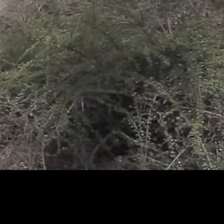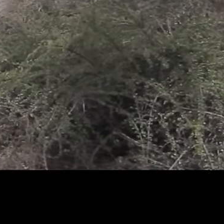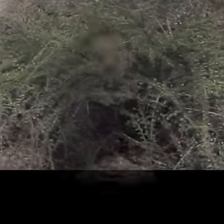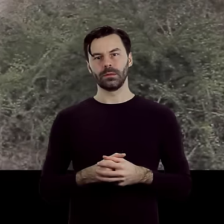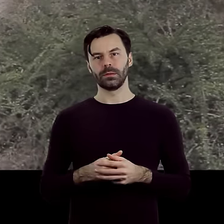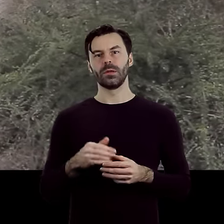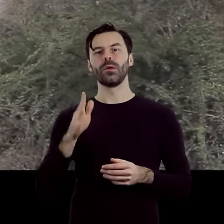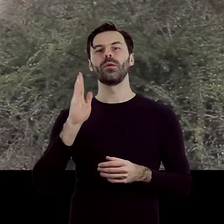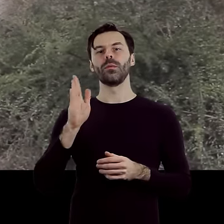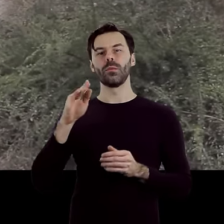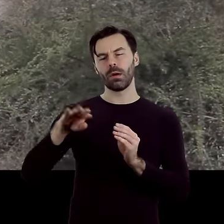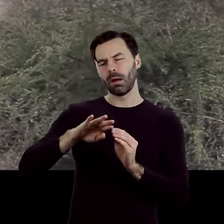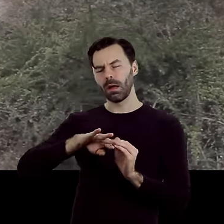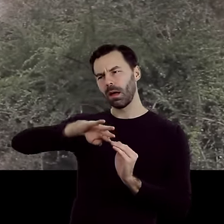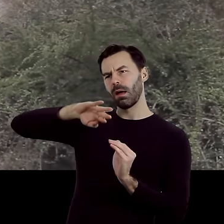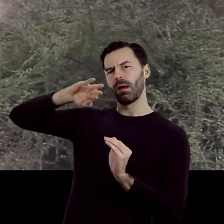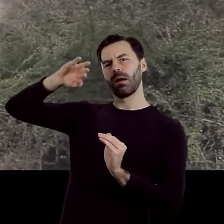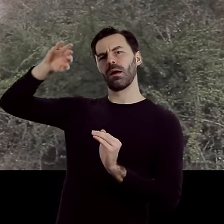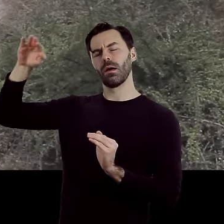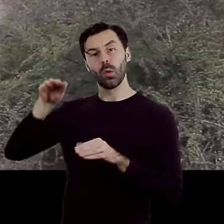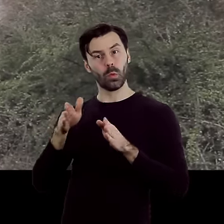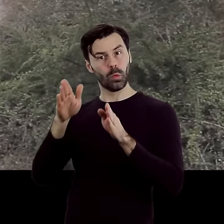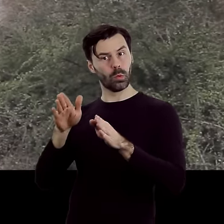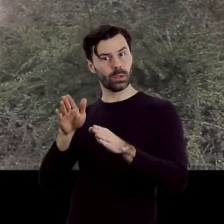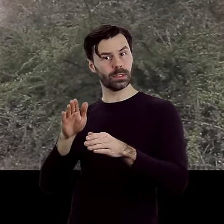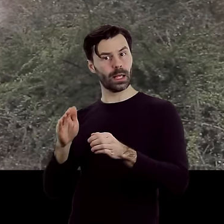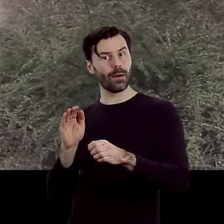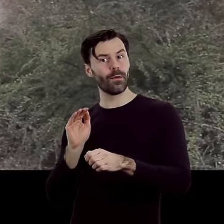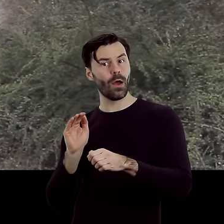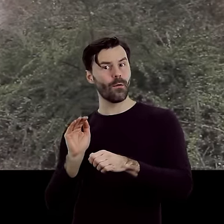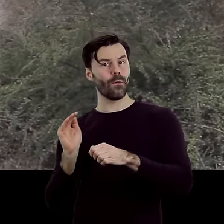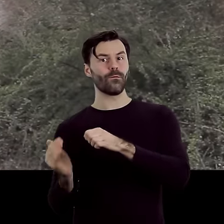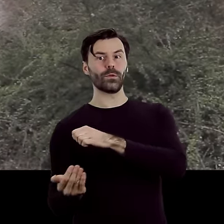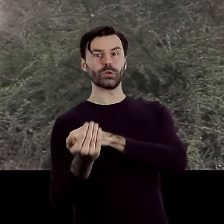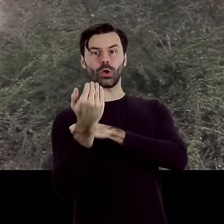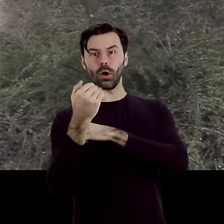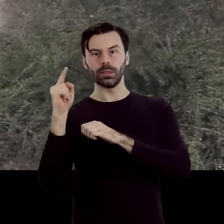Pnący się dość stromo pod górę odcinek ulicy wschodniej był jednym wielkim targowiskiem.